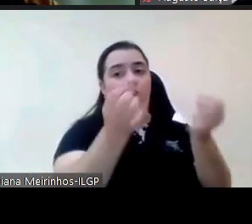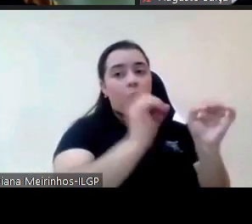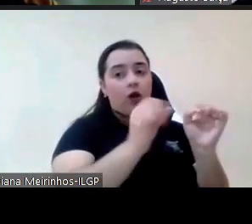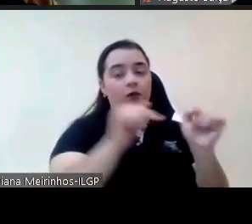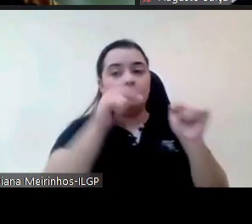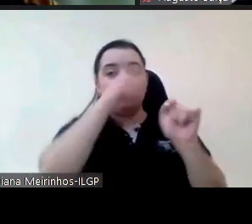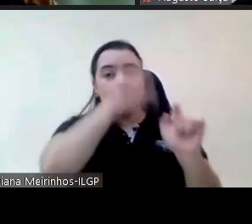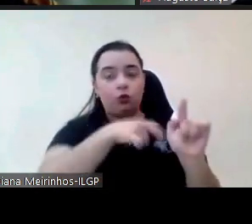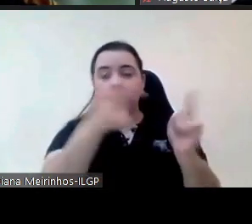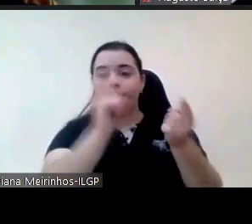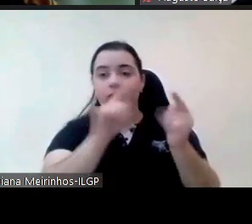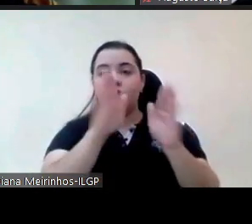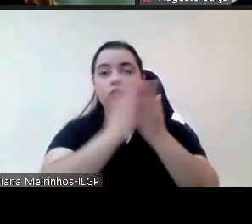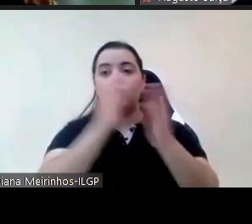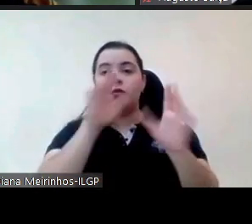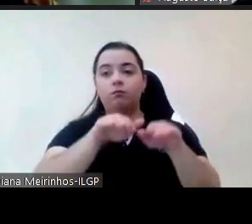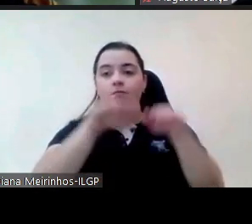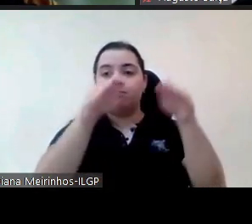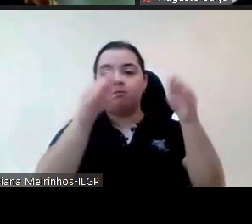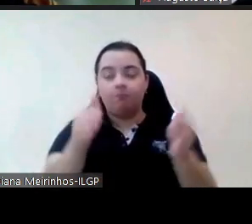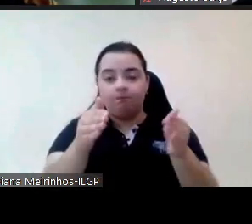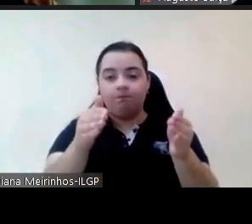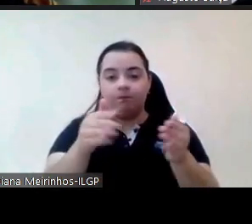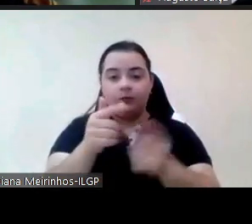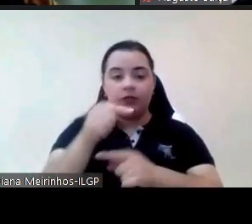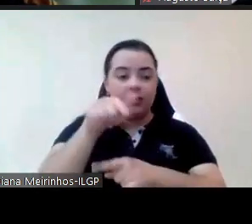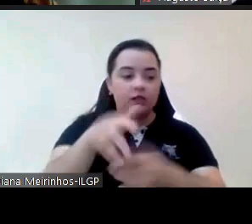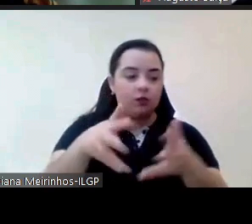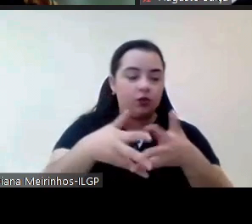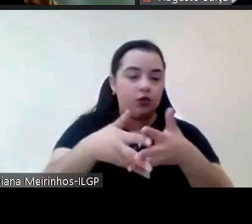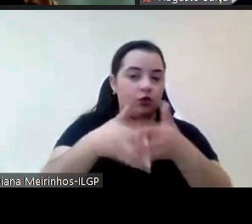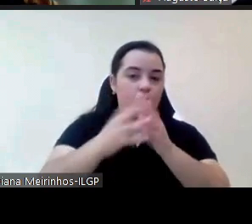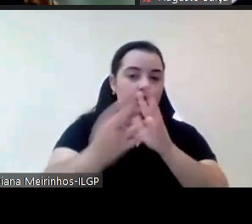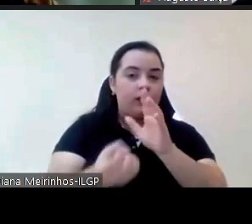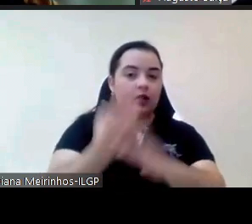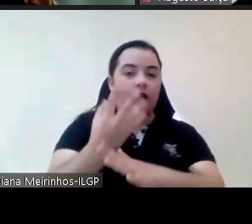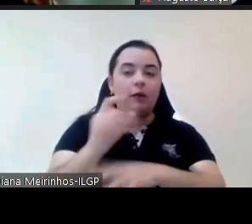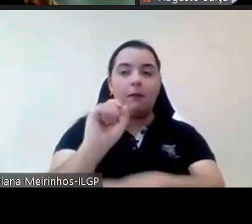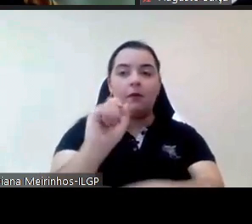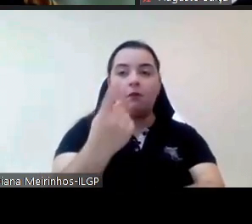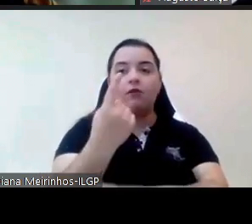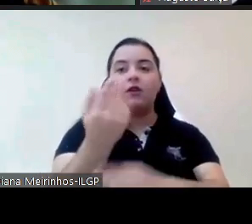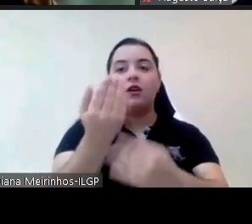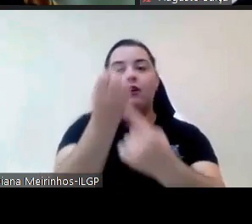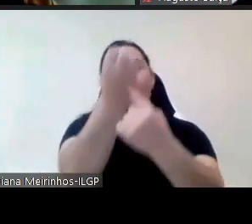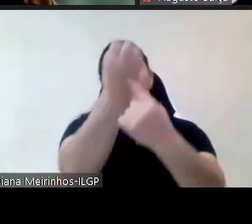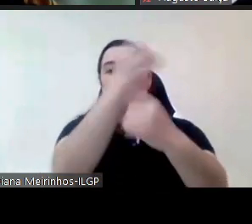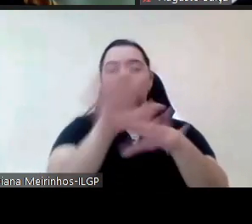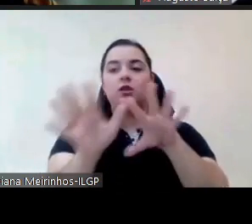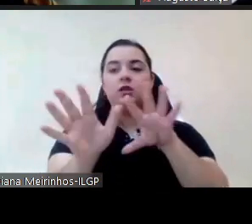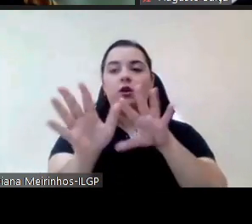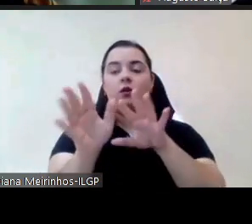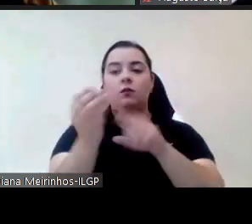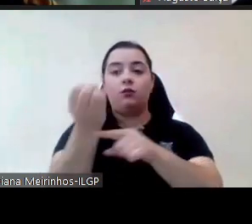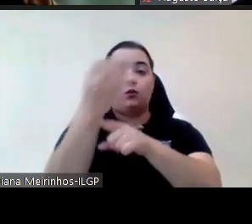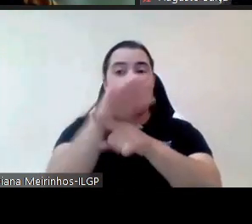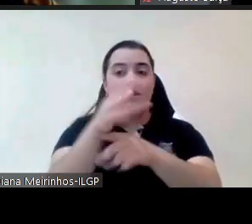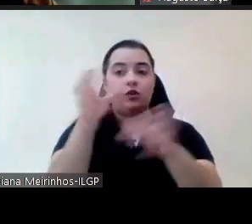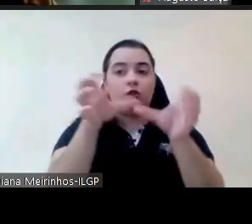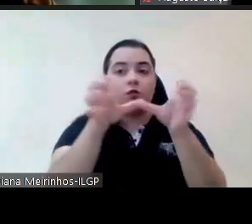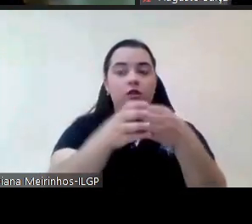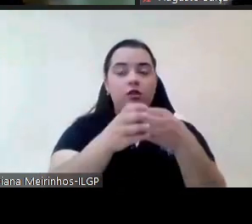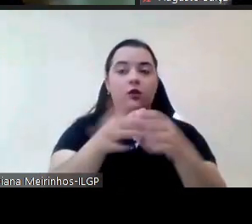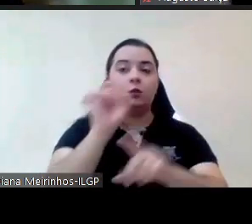a primeira vez que houve formação às comissões às comissões de proteção